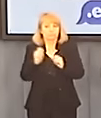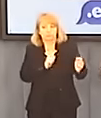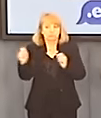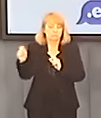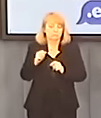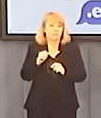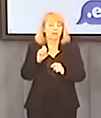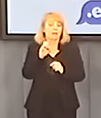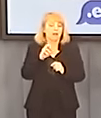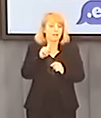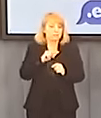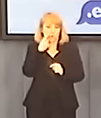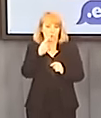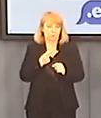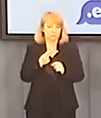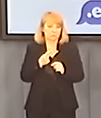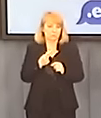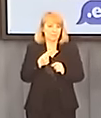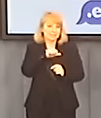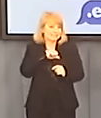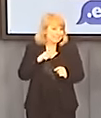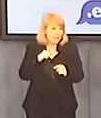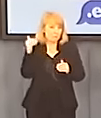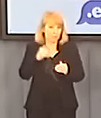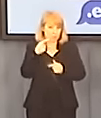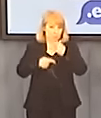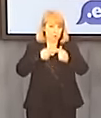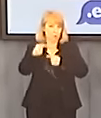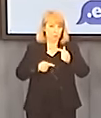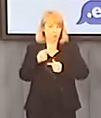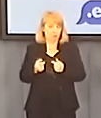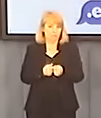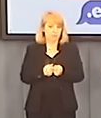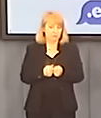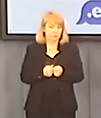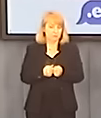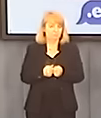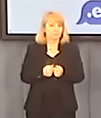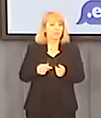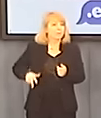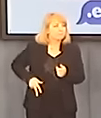produkuje się tam, gdzie się zużywa energię. Nasze ministerstwo chyba nie do końca rozumie,